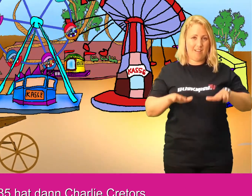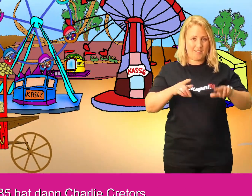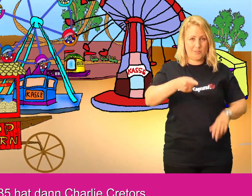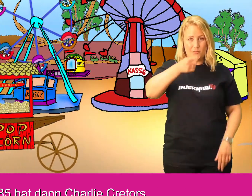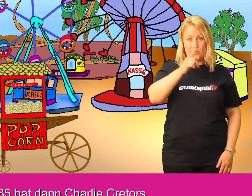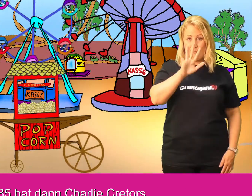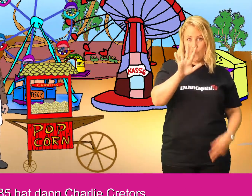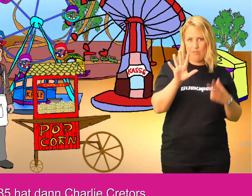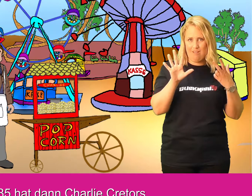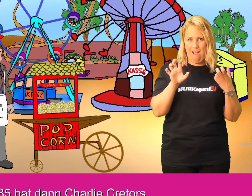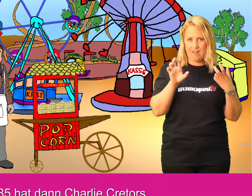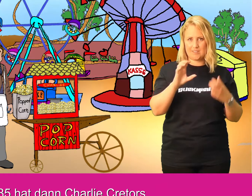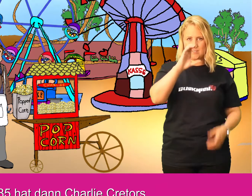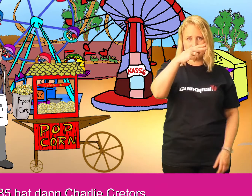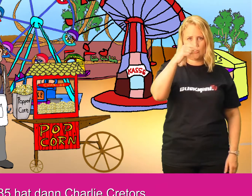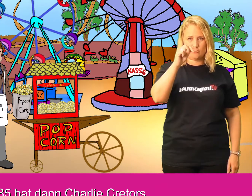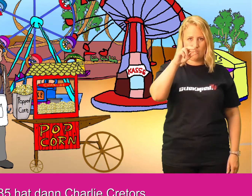1885 hat dann Charlie Kratos